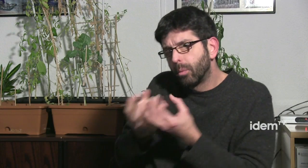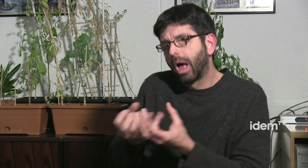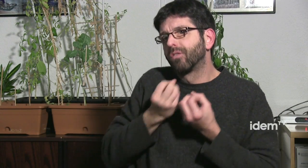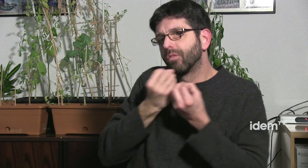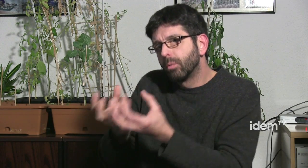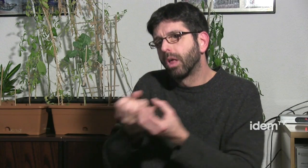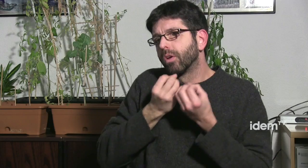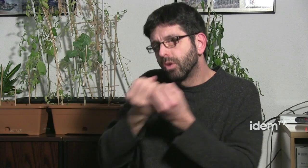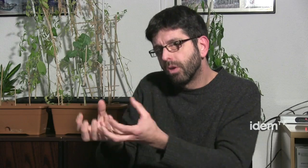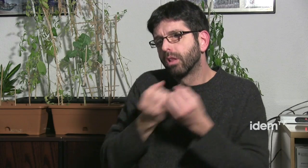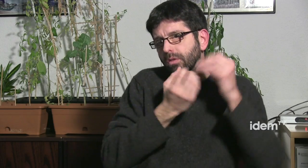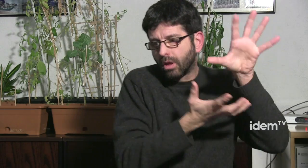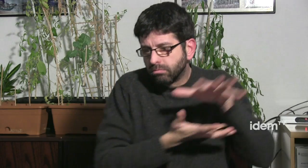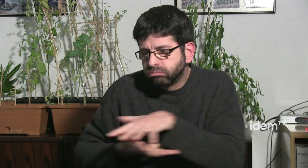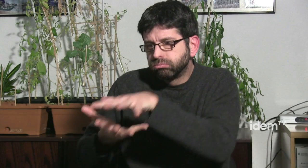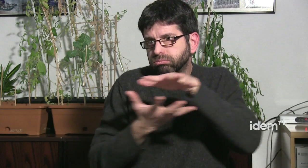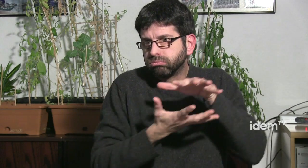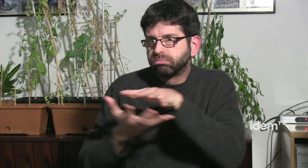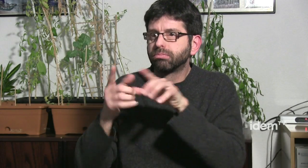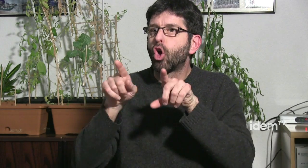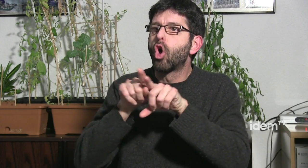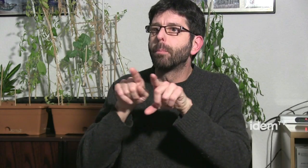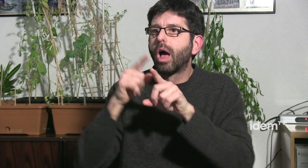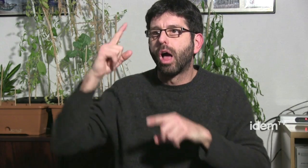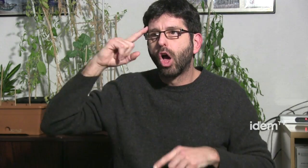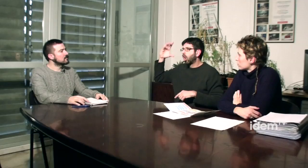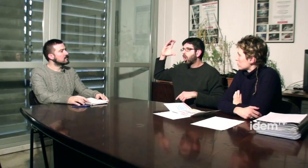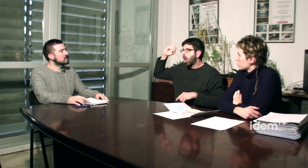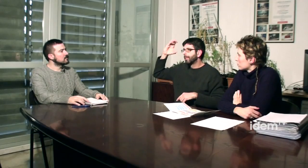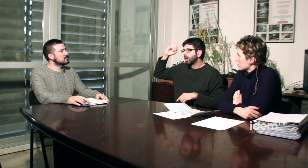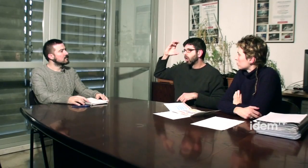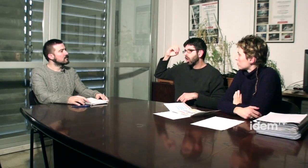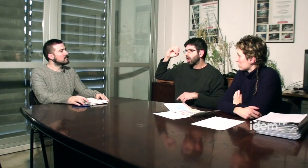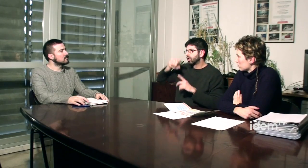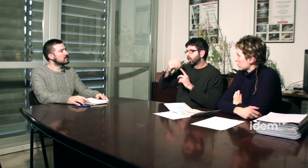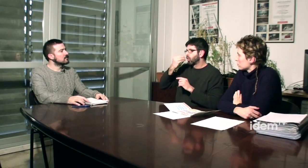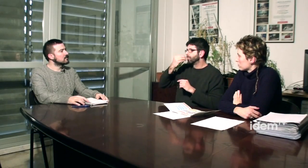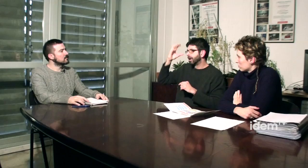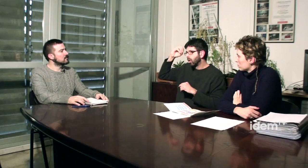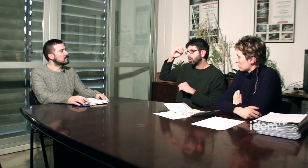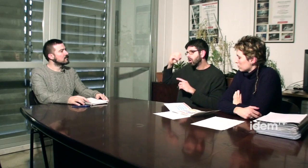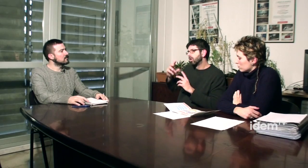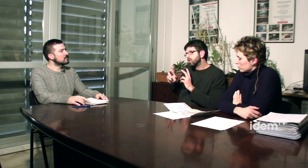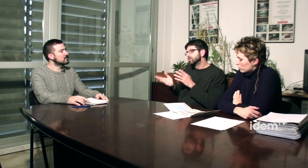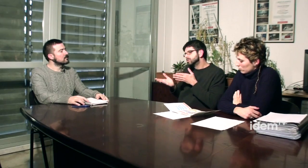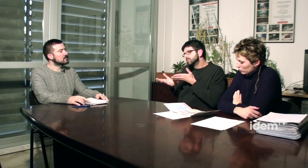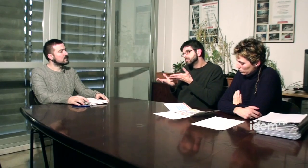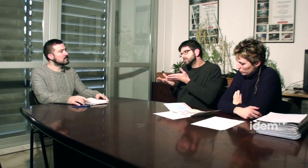jo he anat informant he anat informant he anat recollint informació d'aquí he estat exercint de come